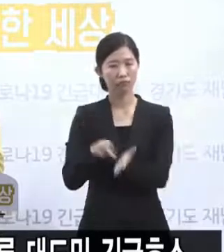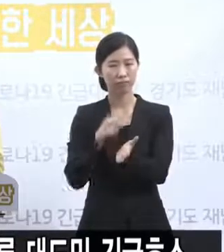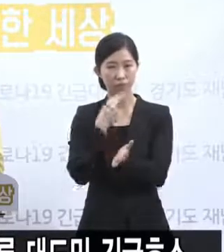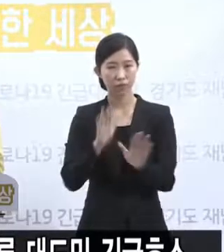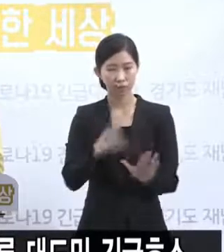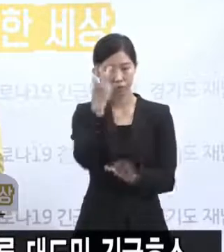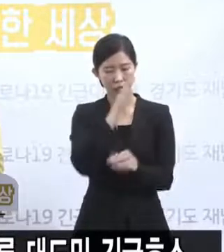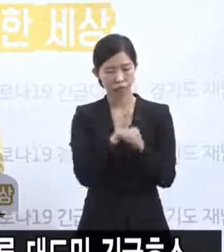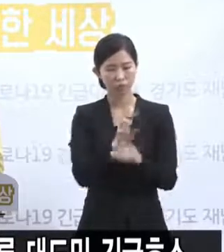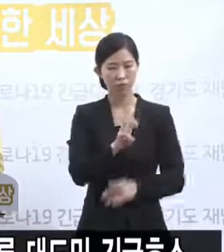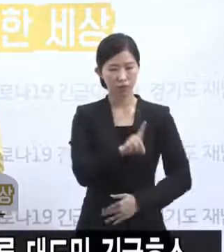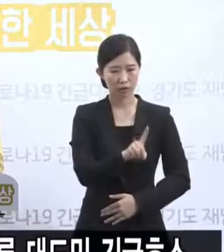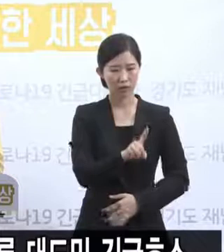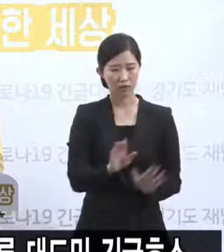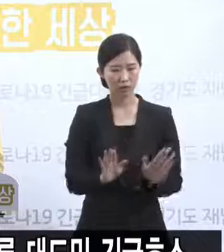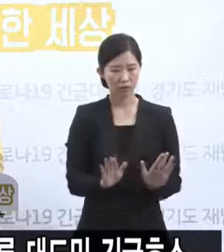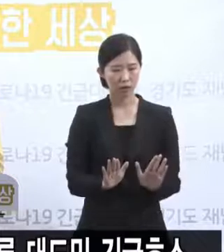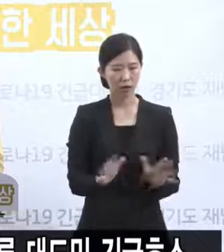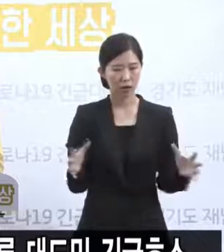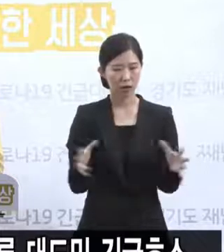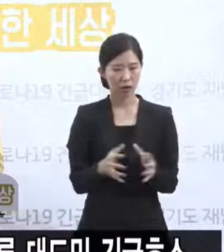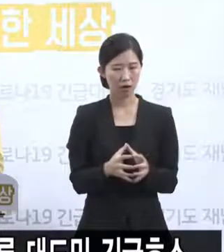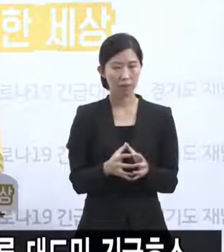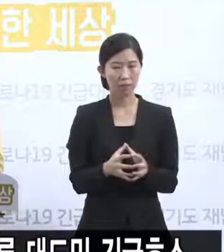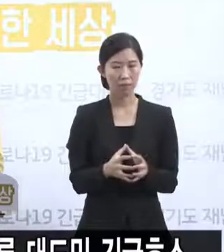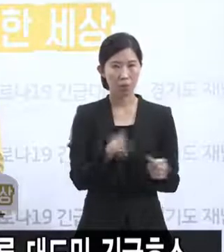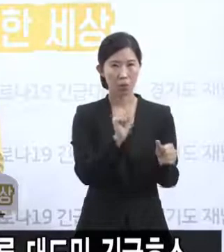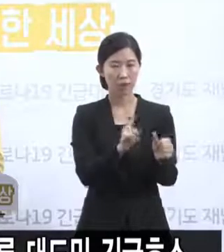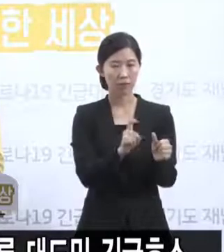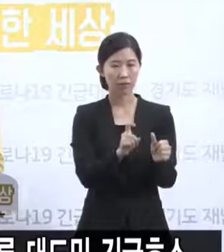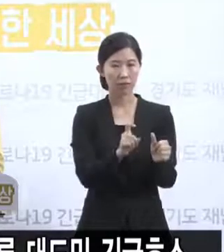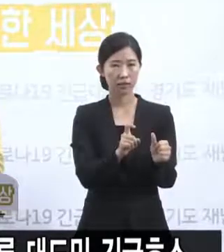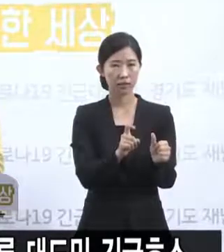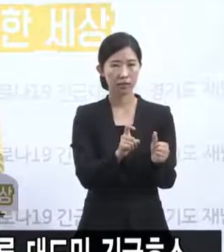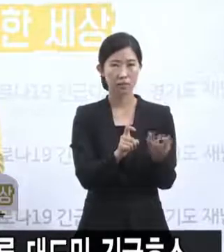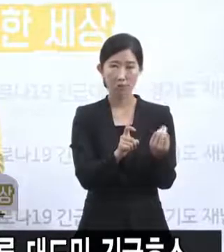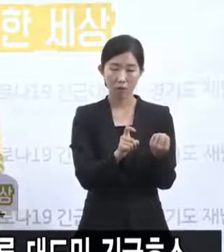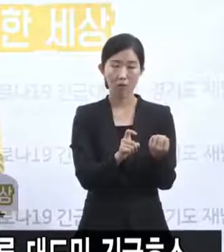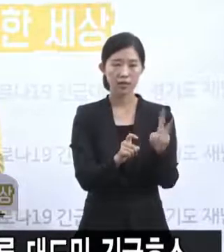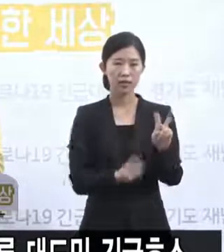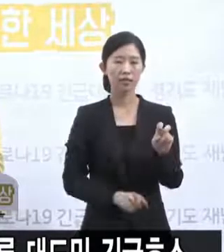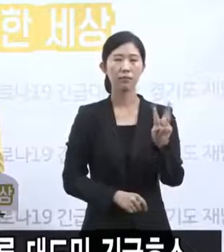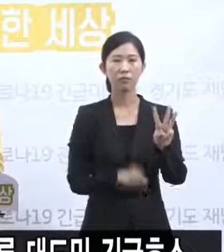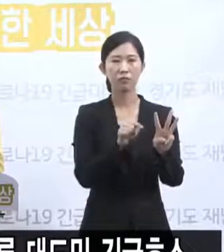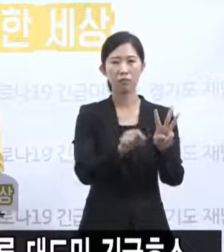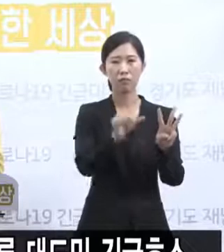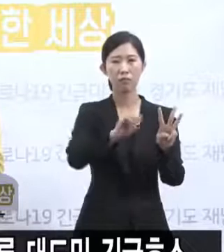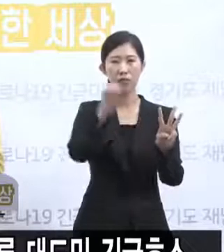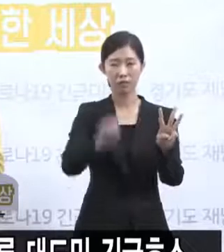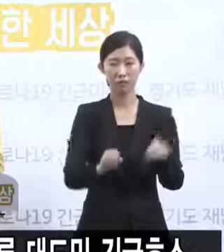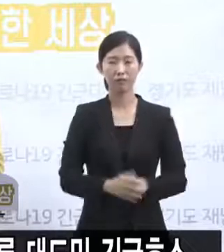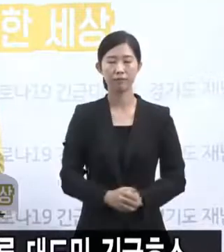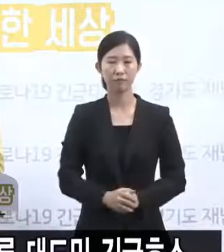31명 그래서 양성 비율이 23.6%로 매우 높습니다. 검사 대기